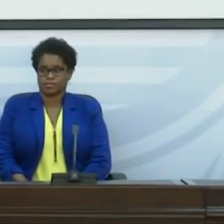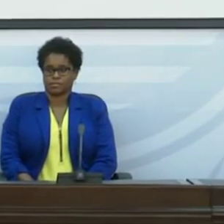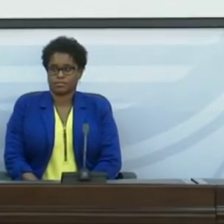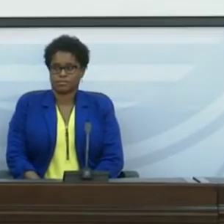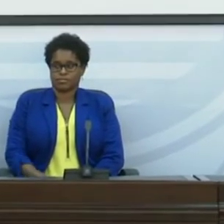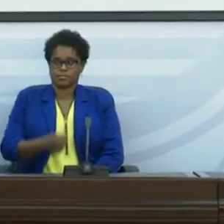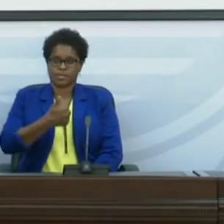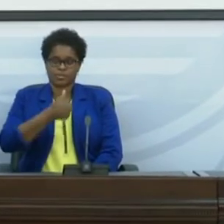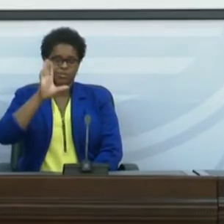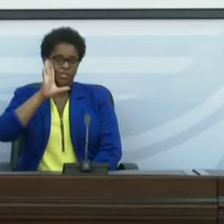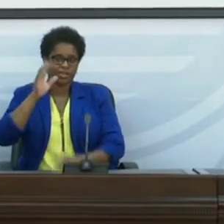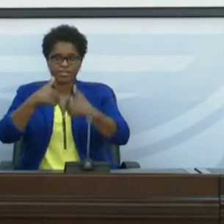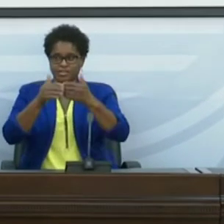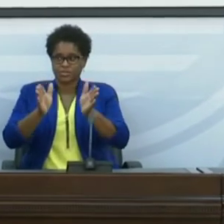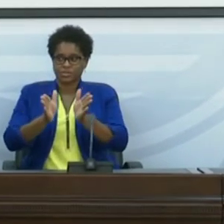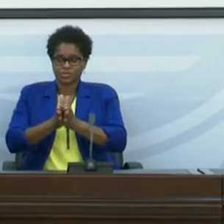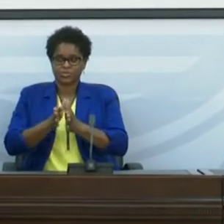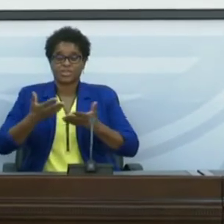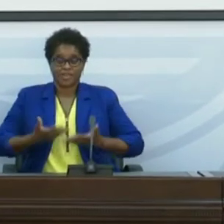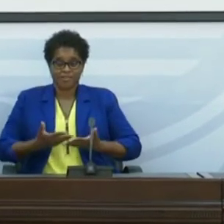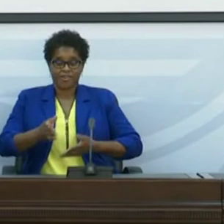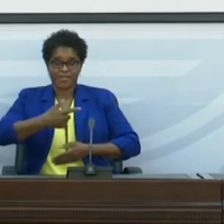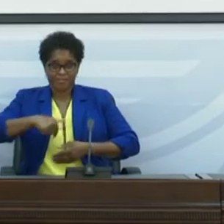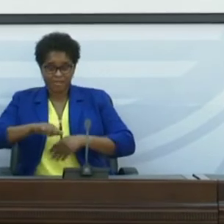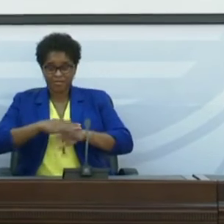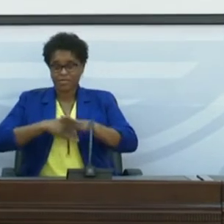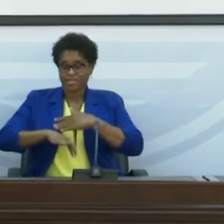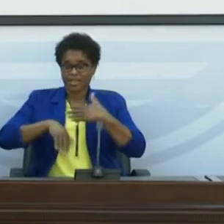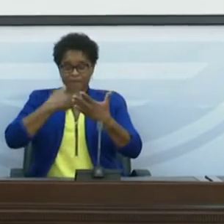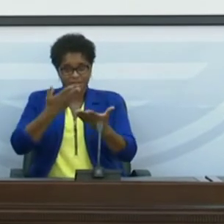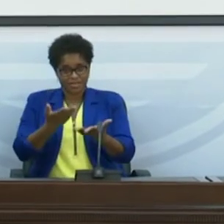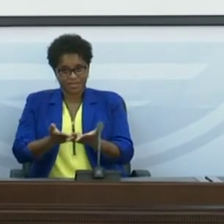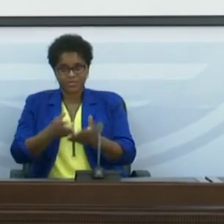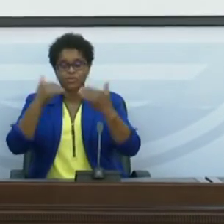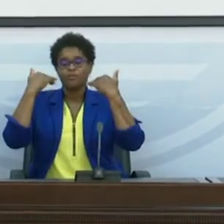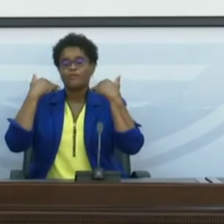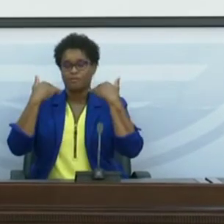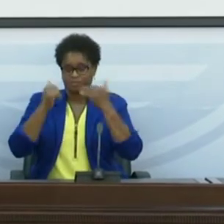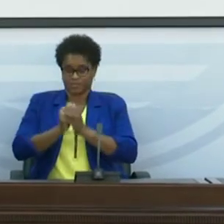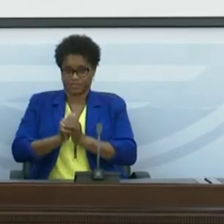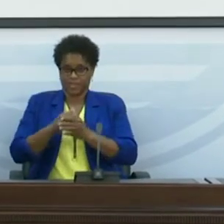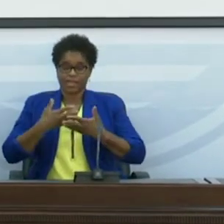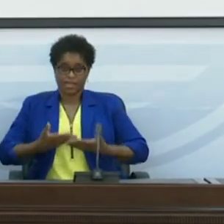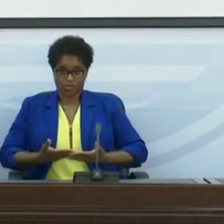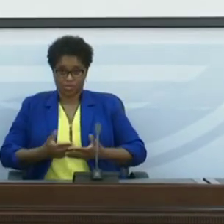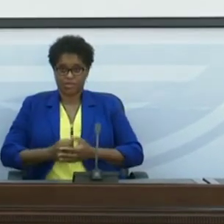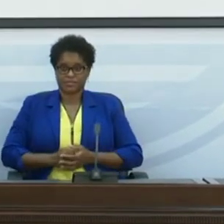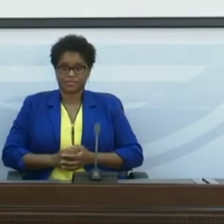Boa tarde a todos. Vamos então fazer a apresentação dos dados atualizados.